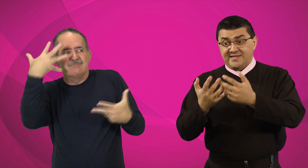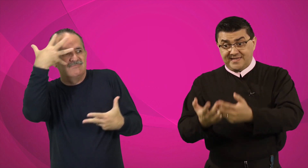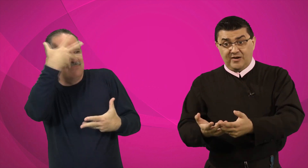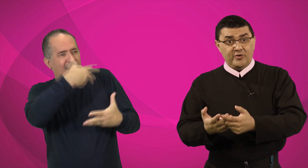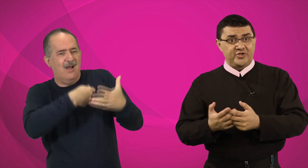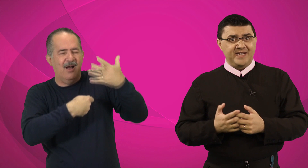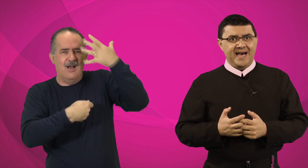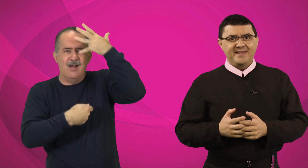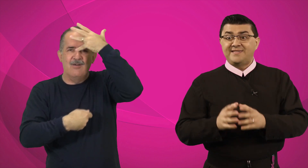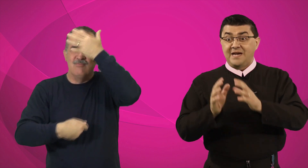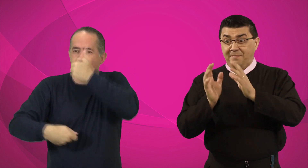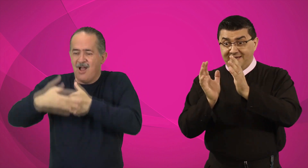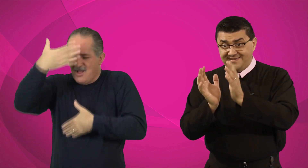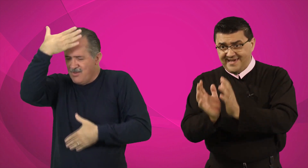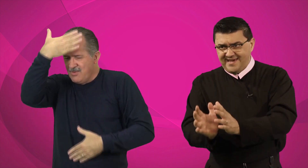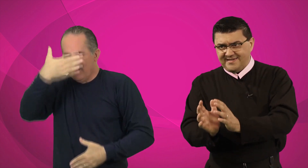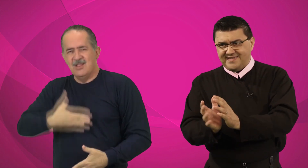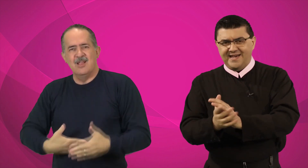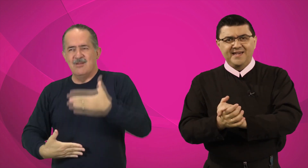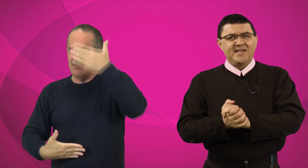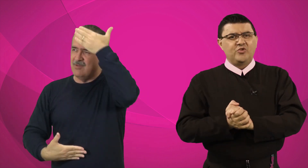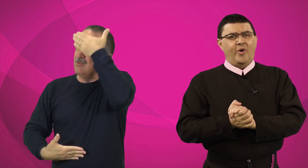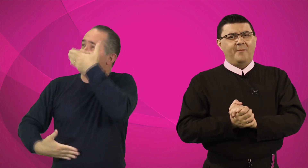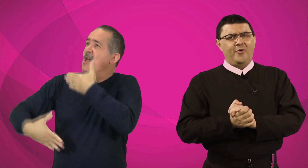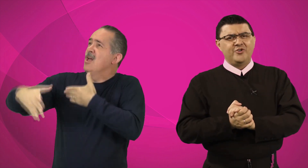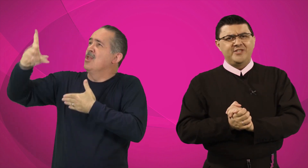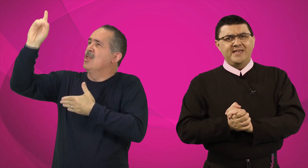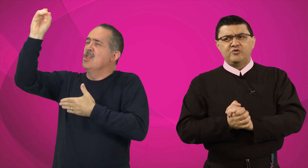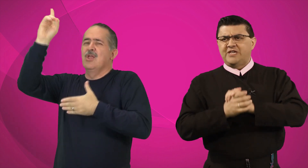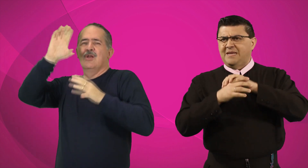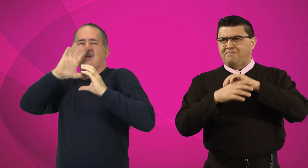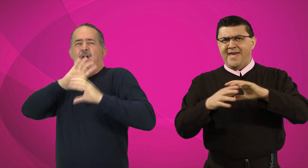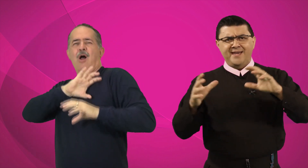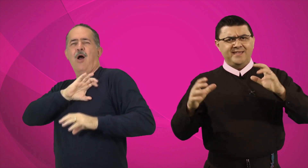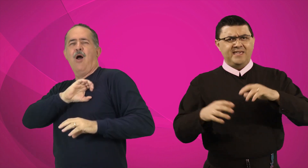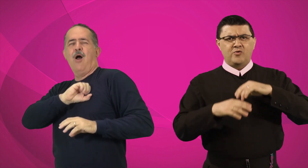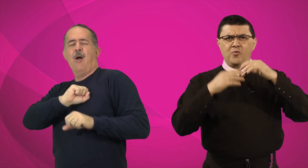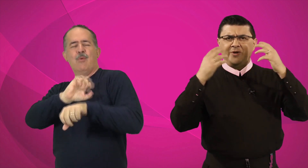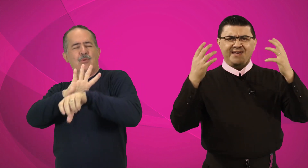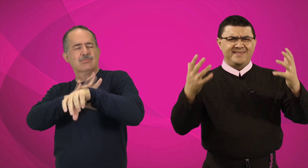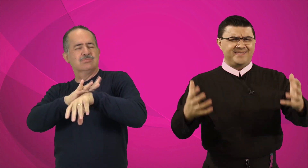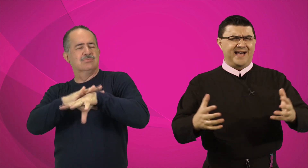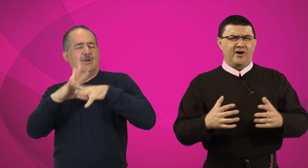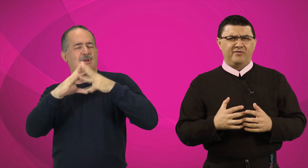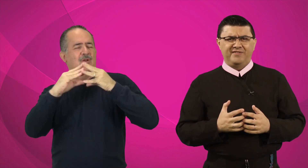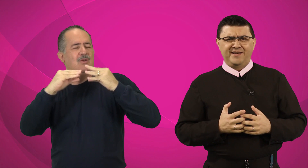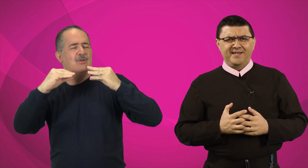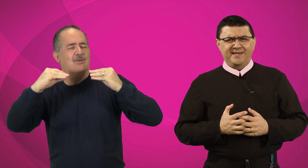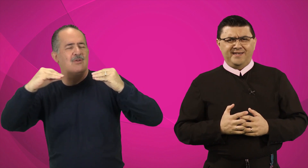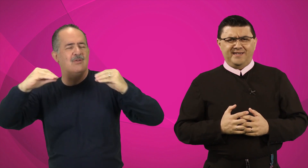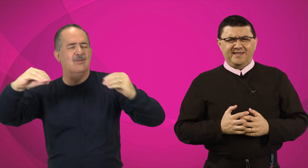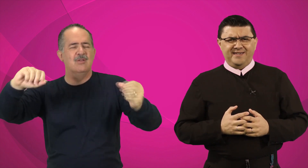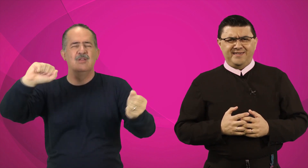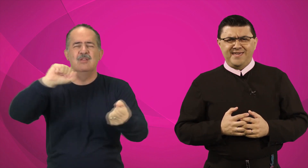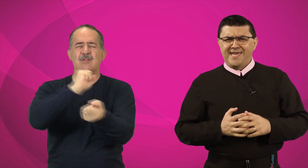extraordinárias, ser presença do amor de Deus que liberta, que cura, que salva, que